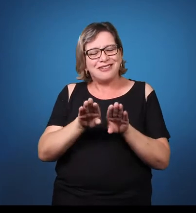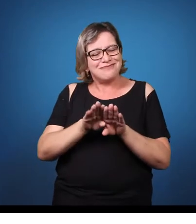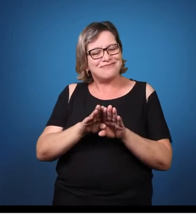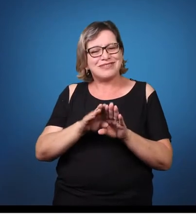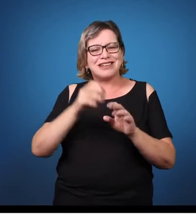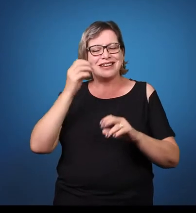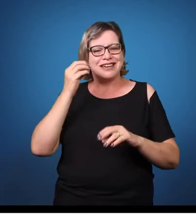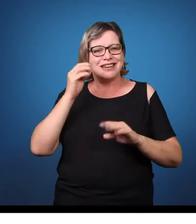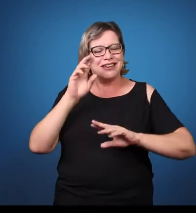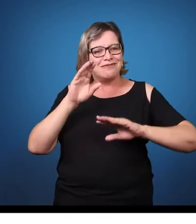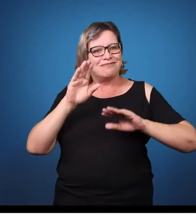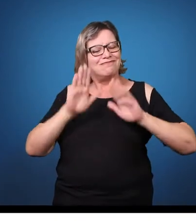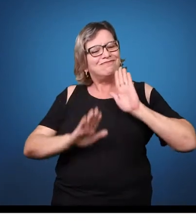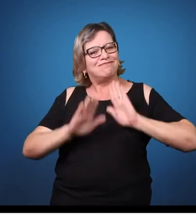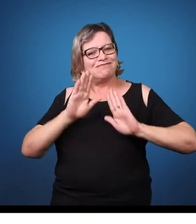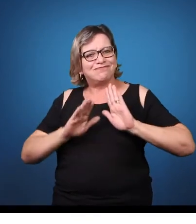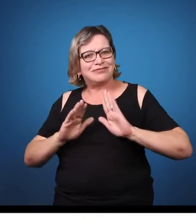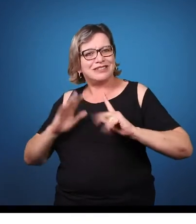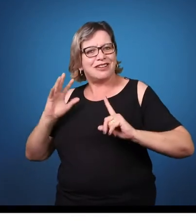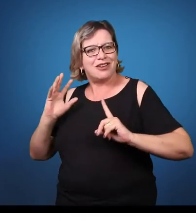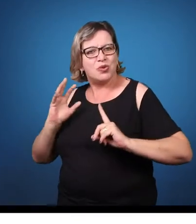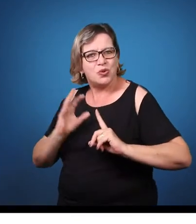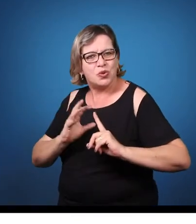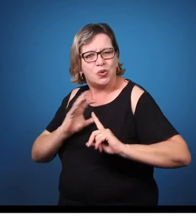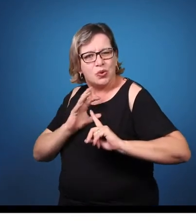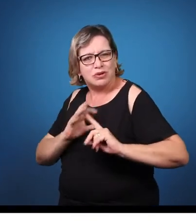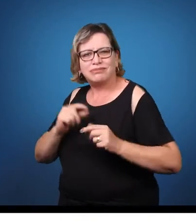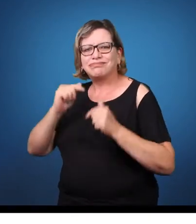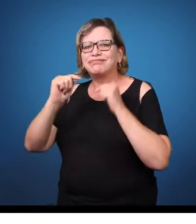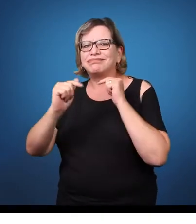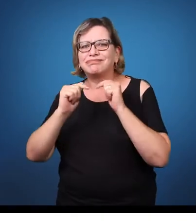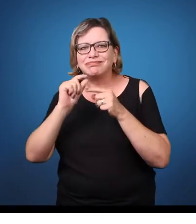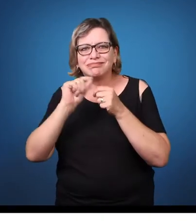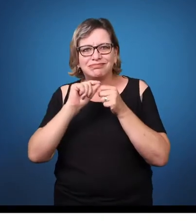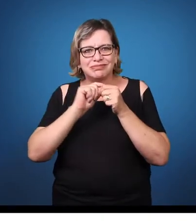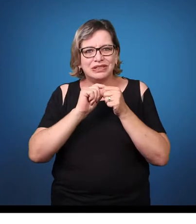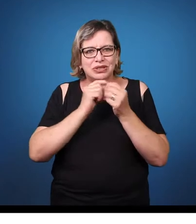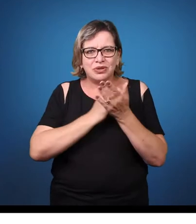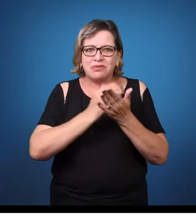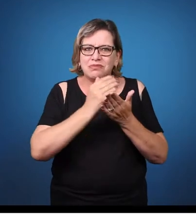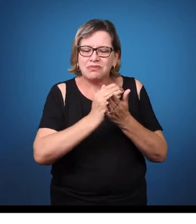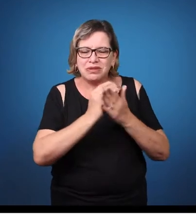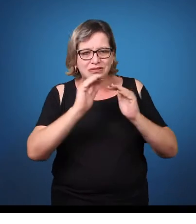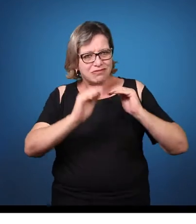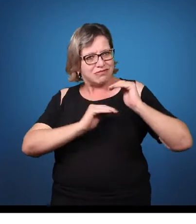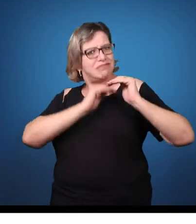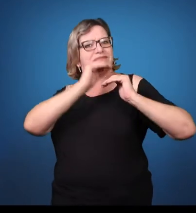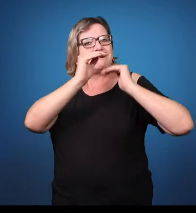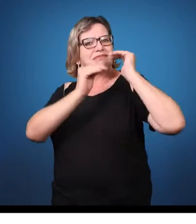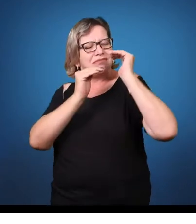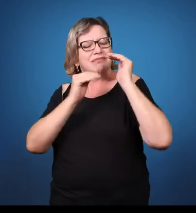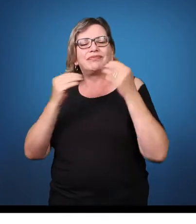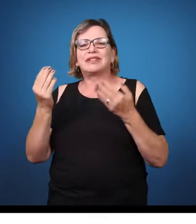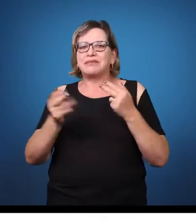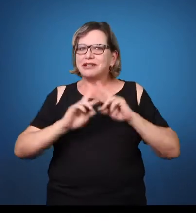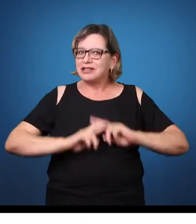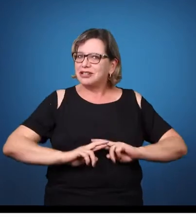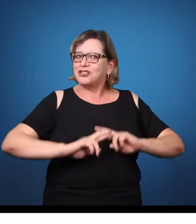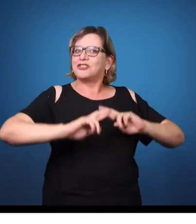dela, é diferente de uma criança que vai ter uma intervenção com 5 anos, tá? Isso em todas as características, em todas as